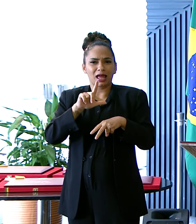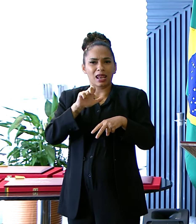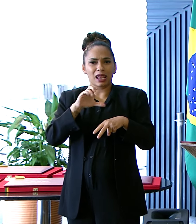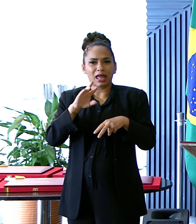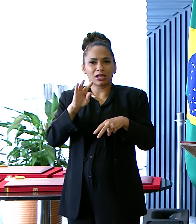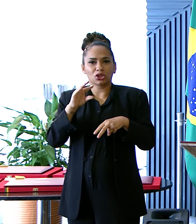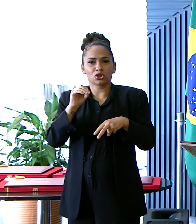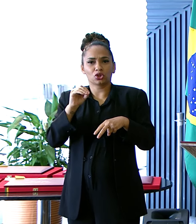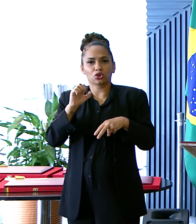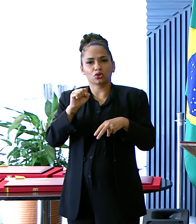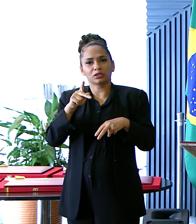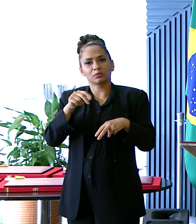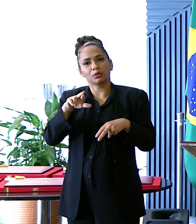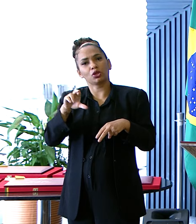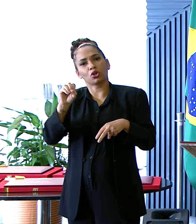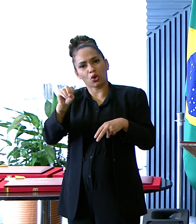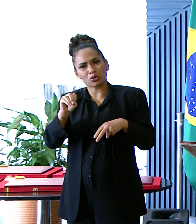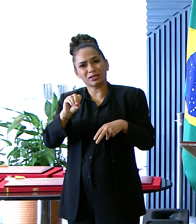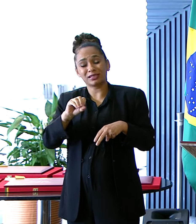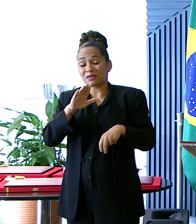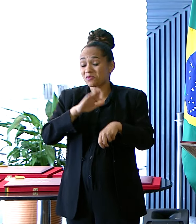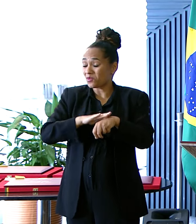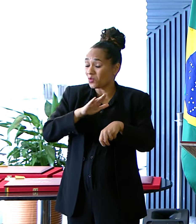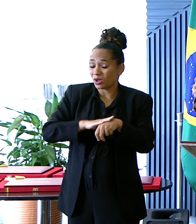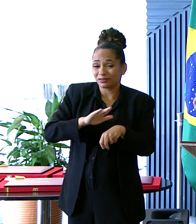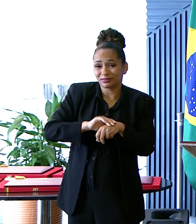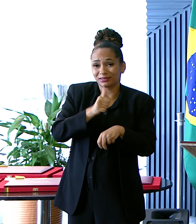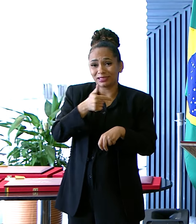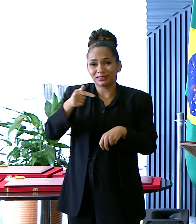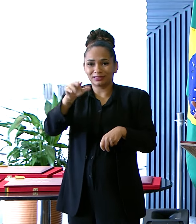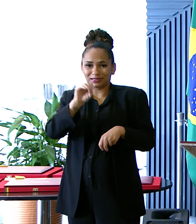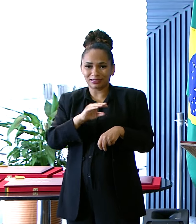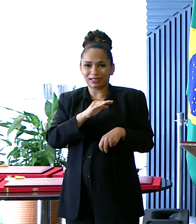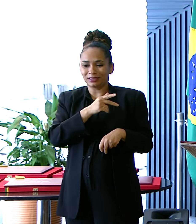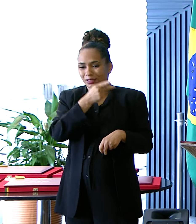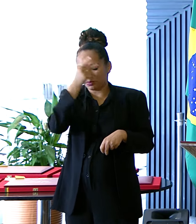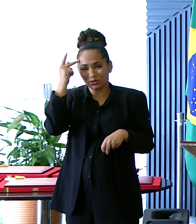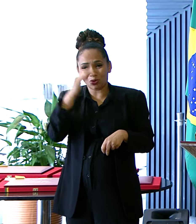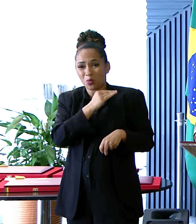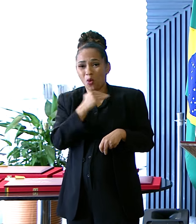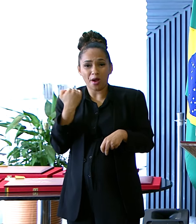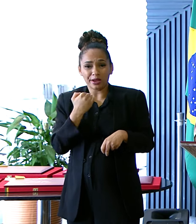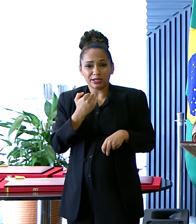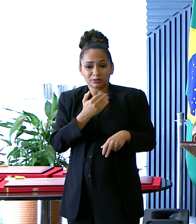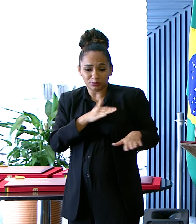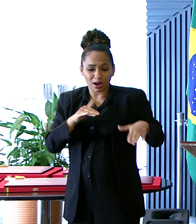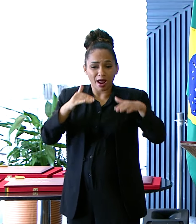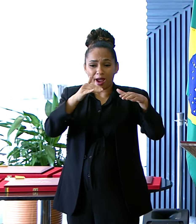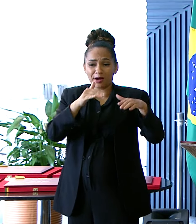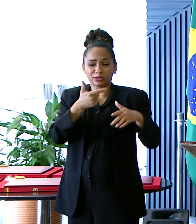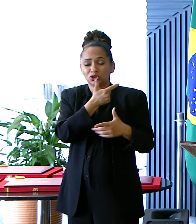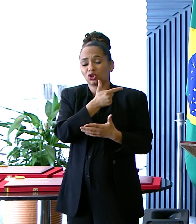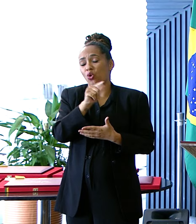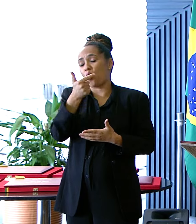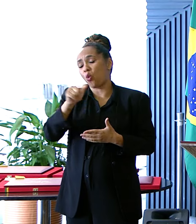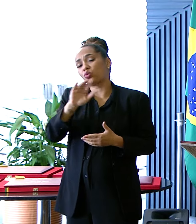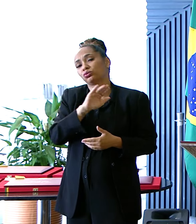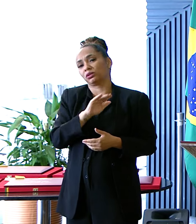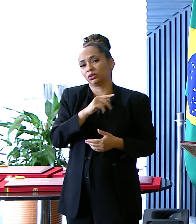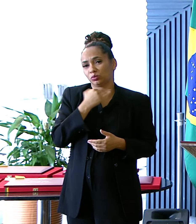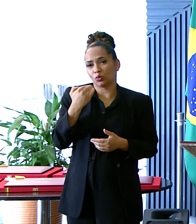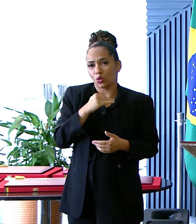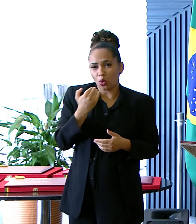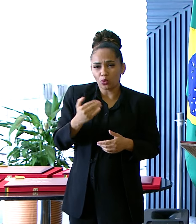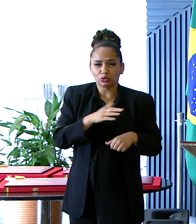Mais de 170 mortes Pelas próprias águas E várias mortes Também Por